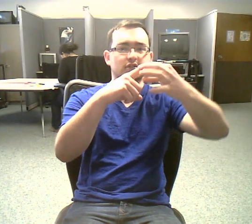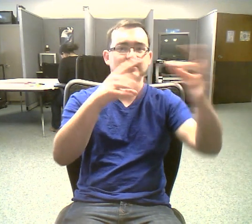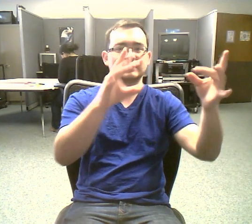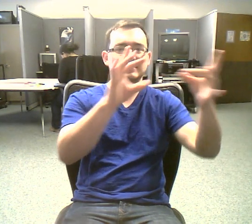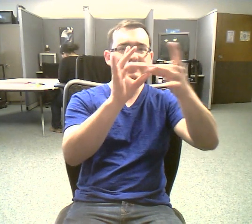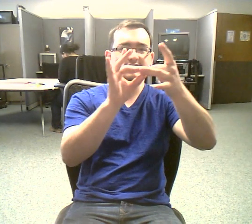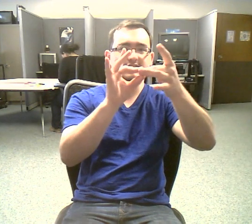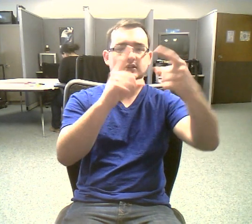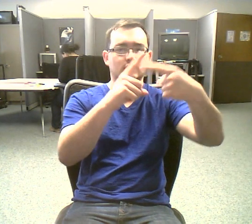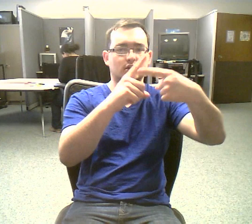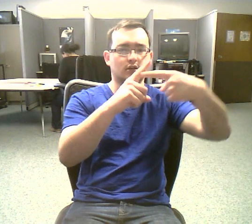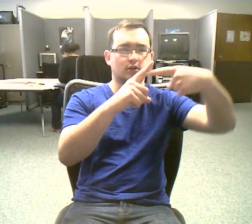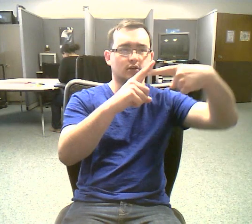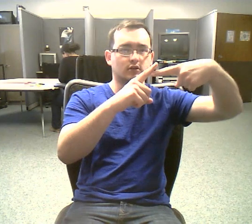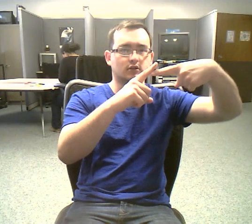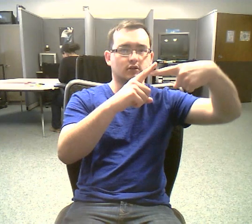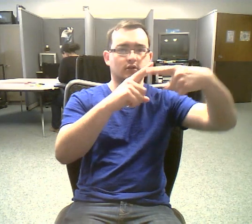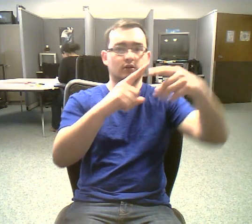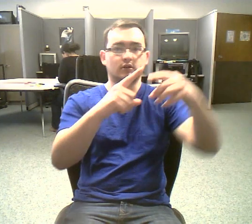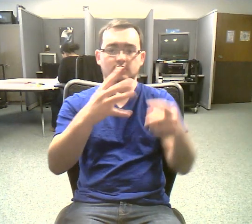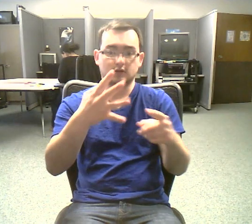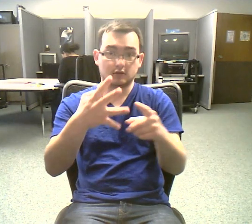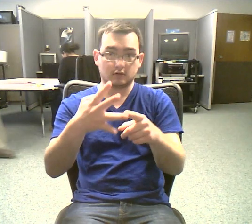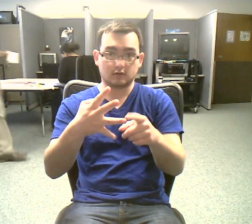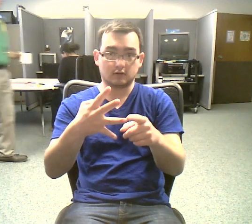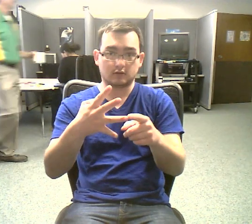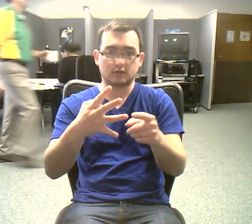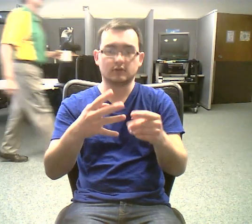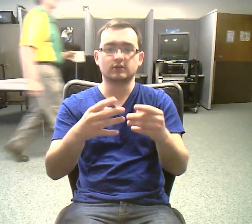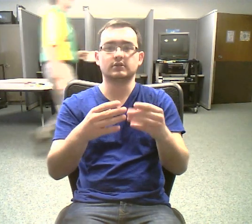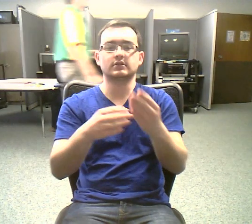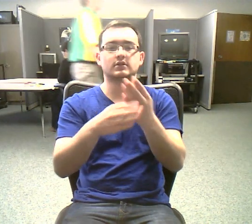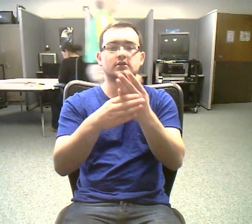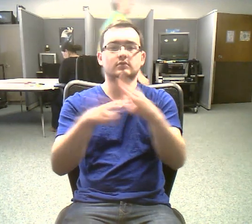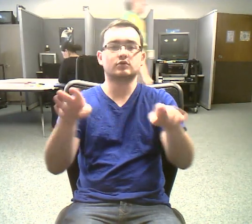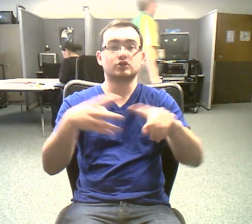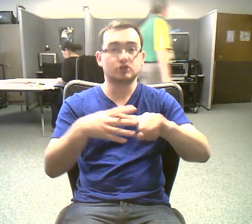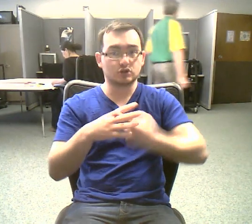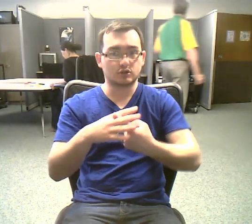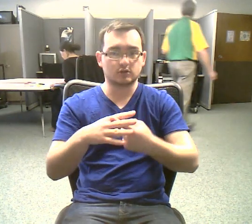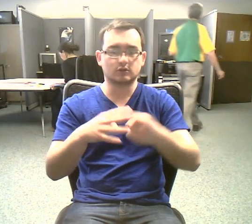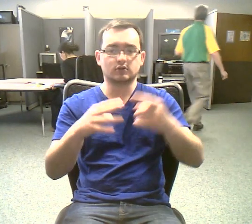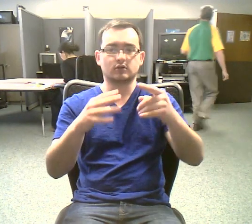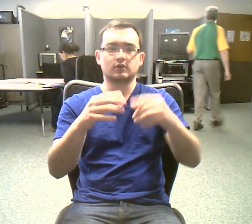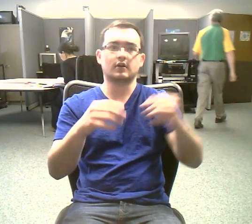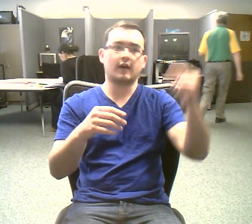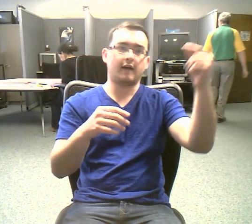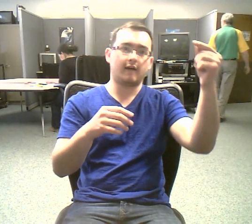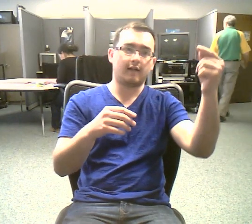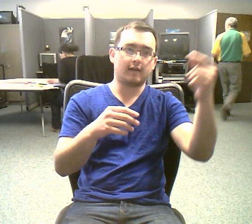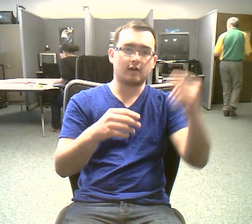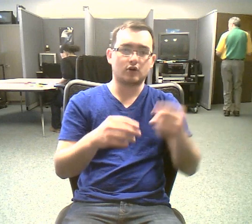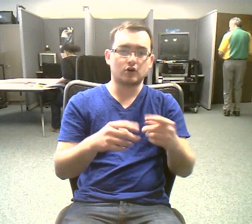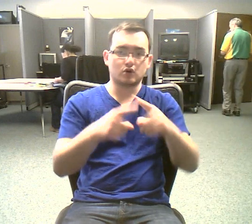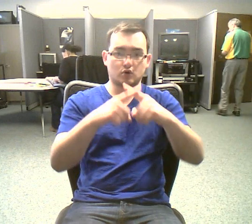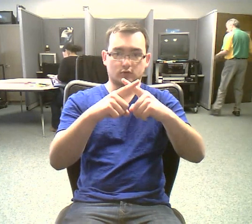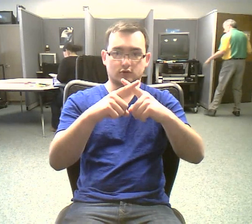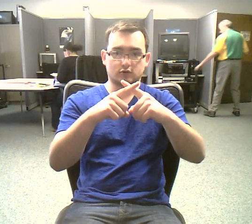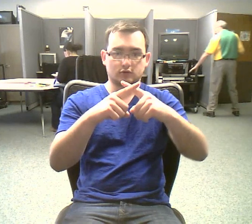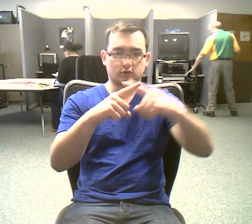The separation actually starts to begin in this phase. Half of the chromosomes are pulled to one side of the cell and half go to the other.